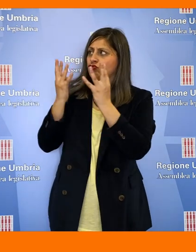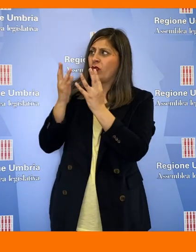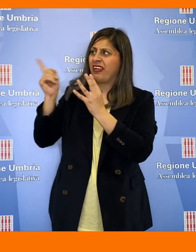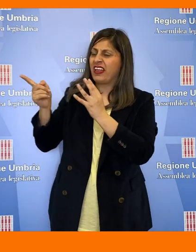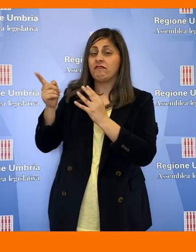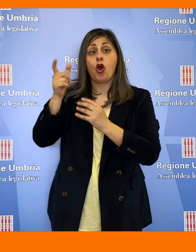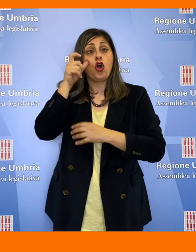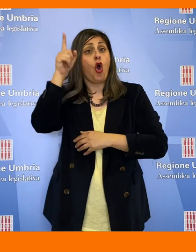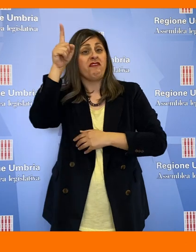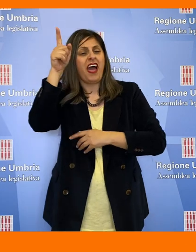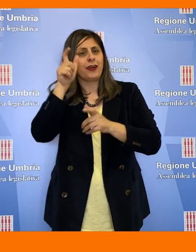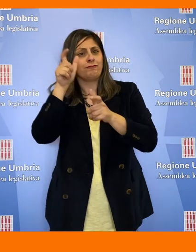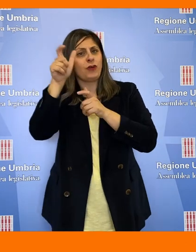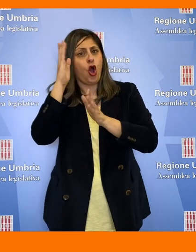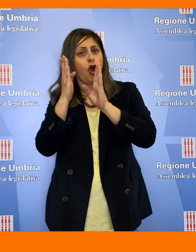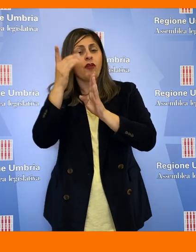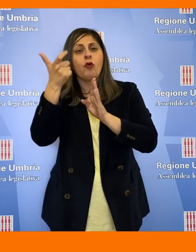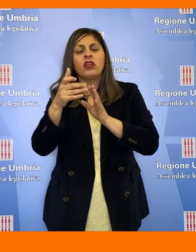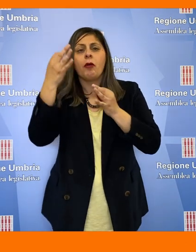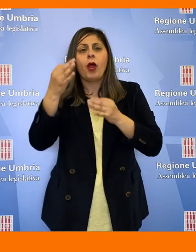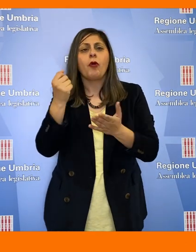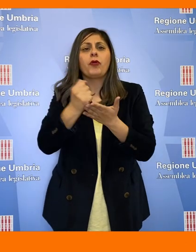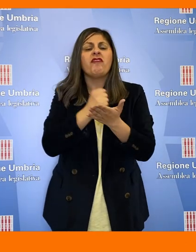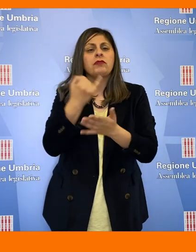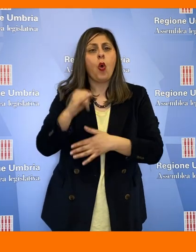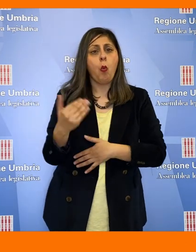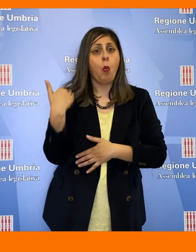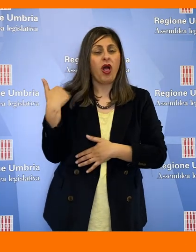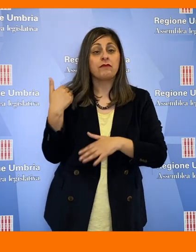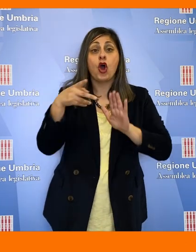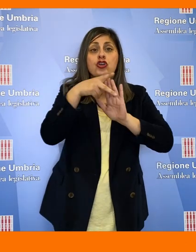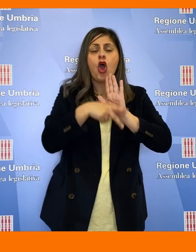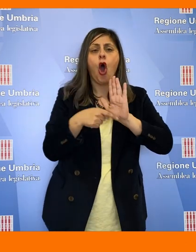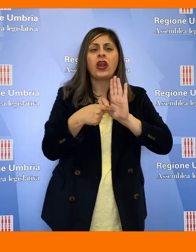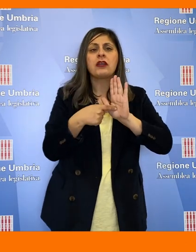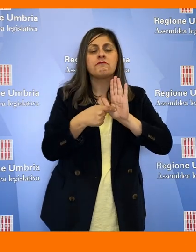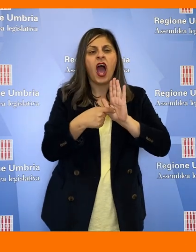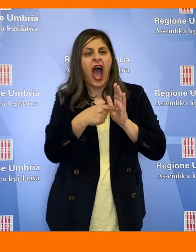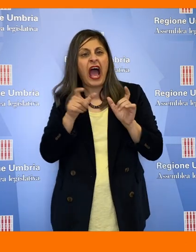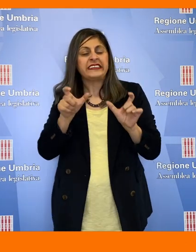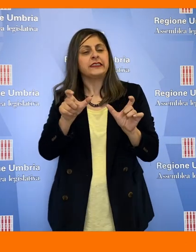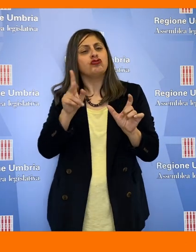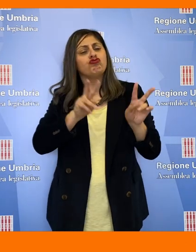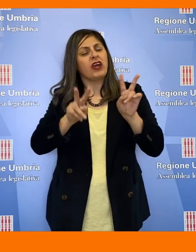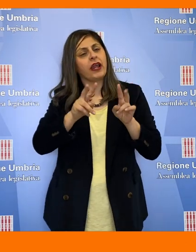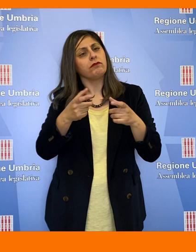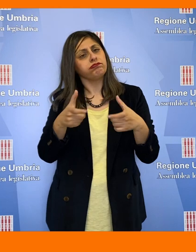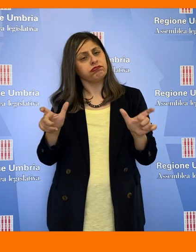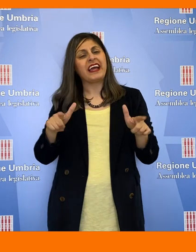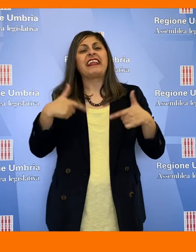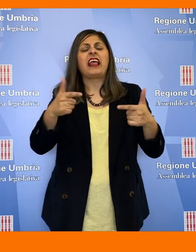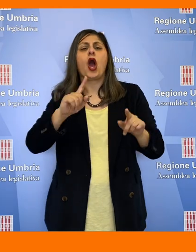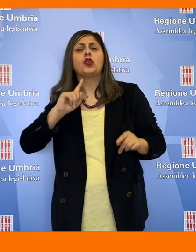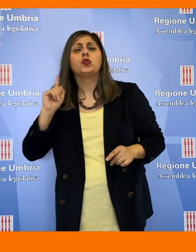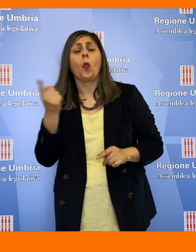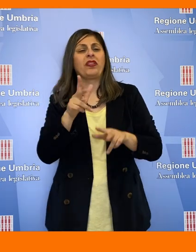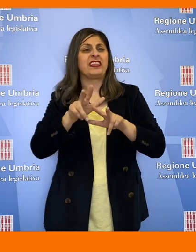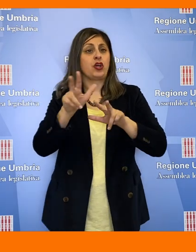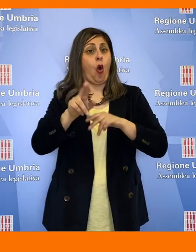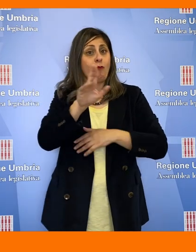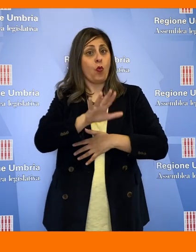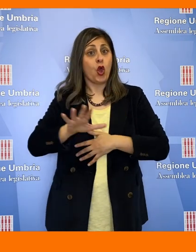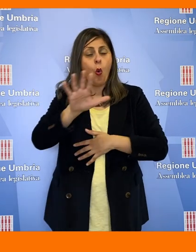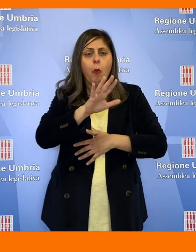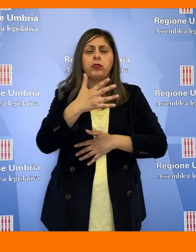confronto col Governo che in fase di attuazione del nuovo provvedimento la norma sia applicata nei confronti di tutti i